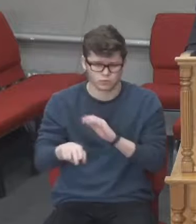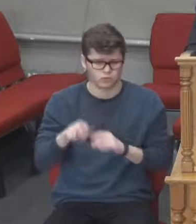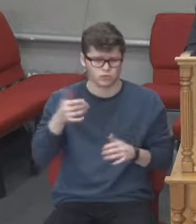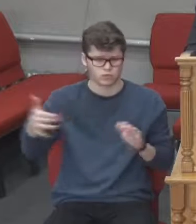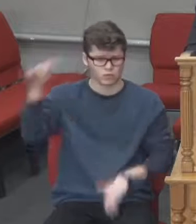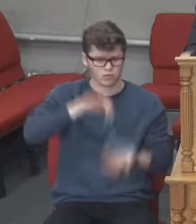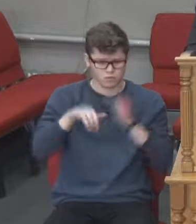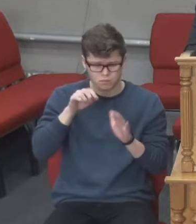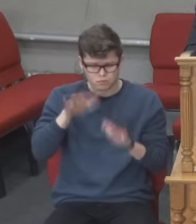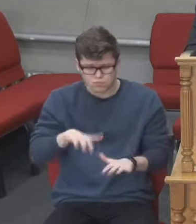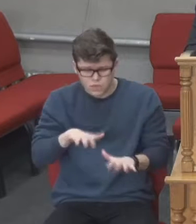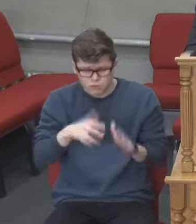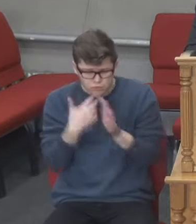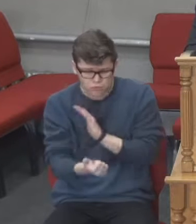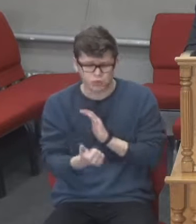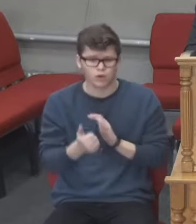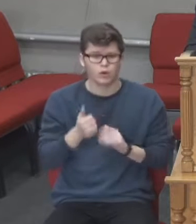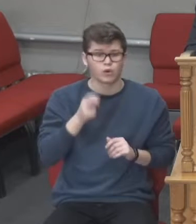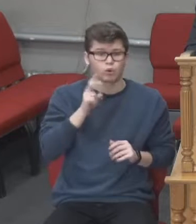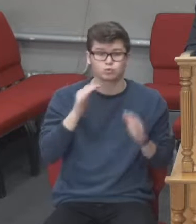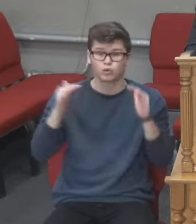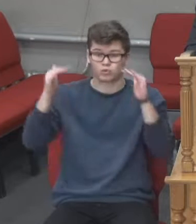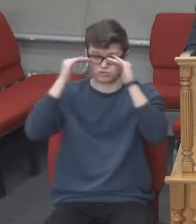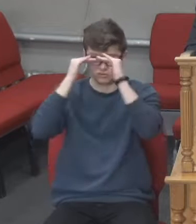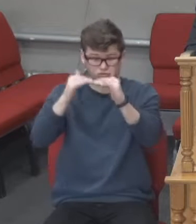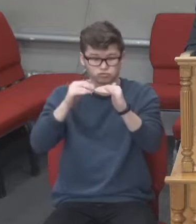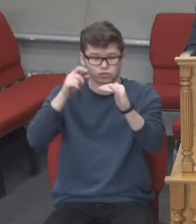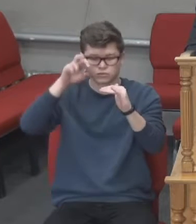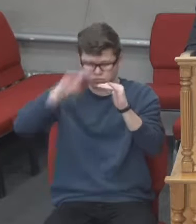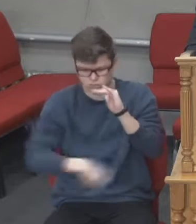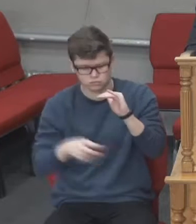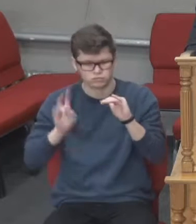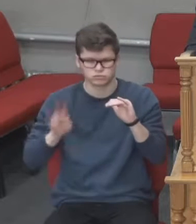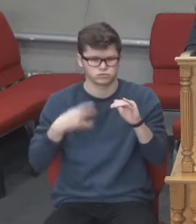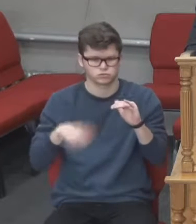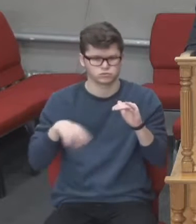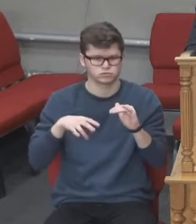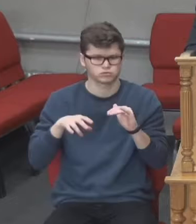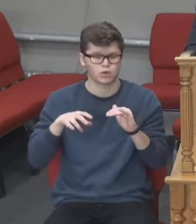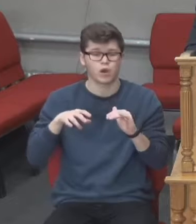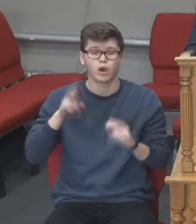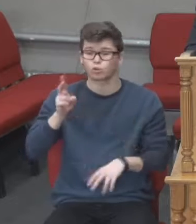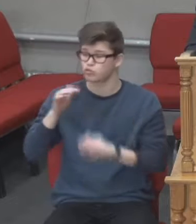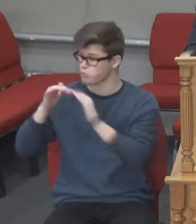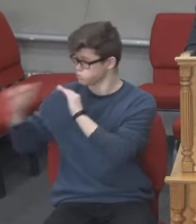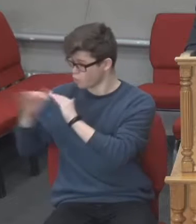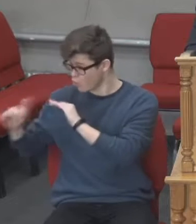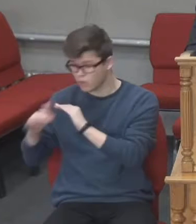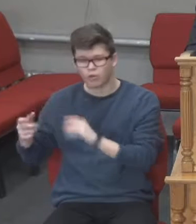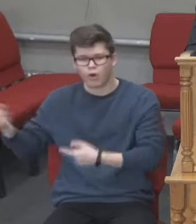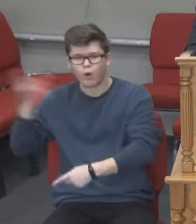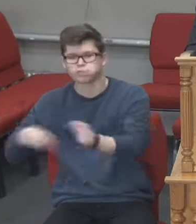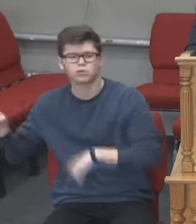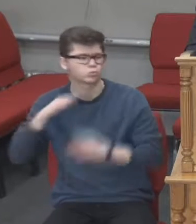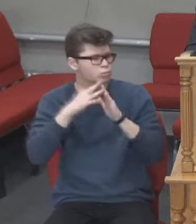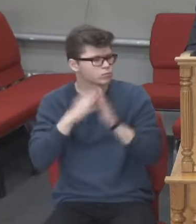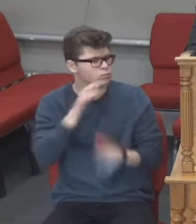покрівлі, нехай той не сходить узяти речі з дому свого, і хто на полі, хай назад не вертається взяти